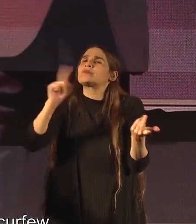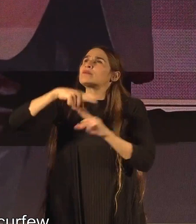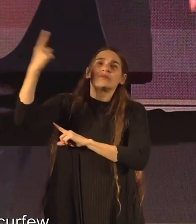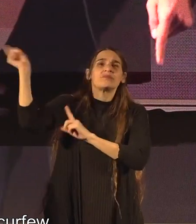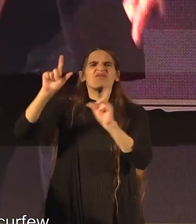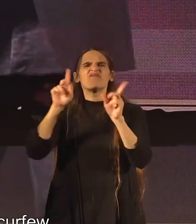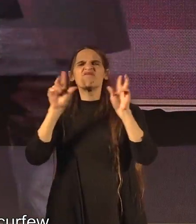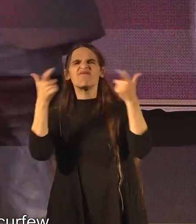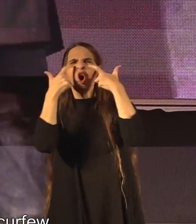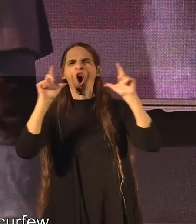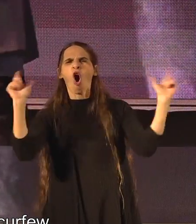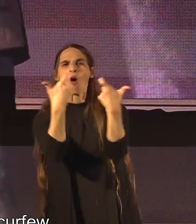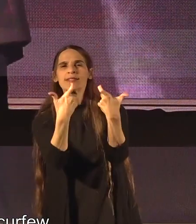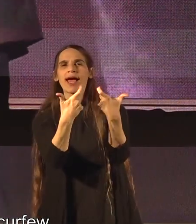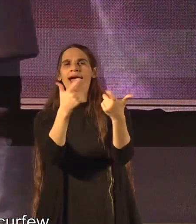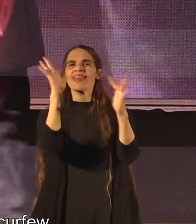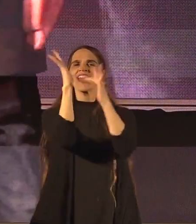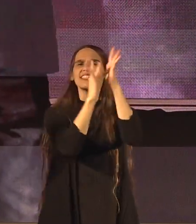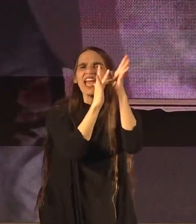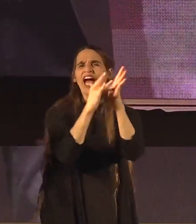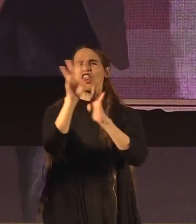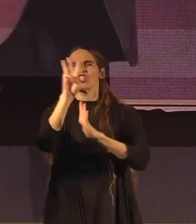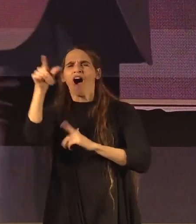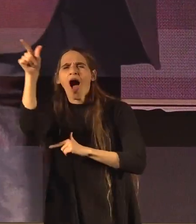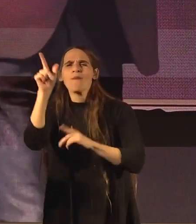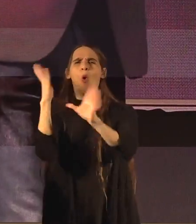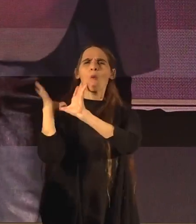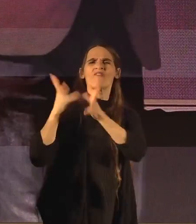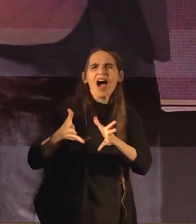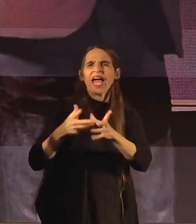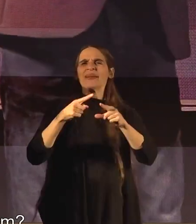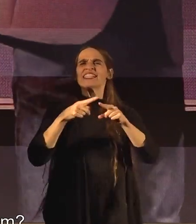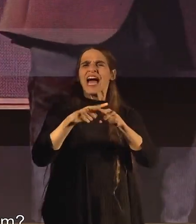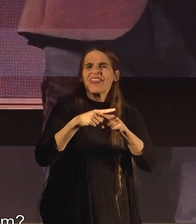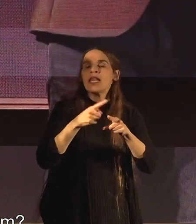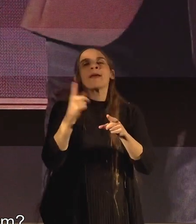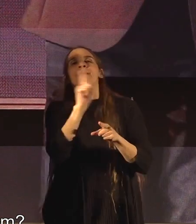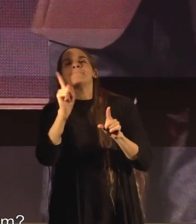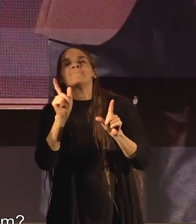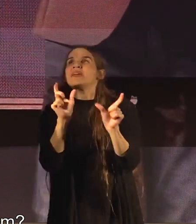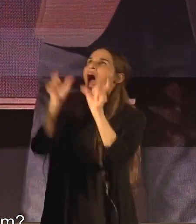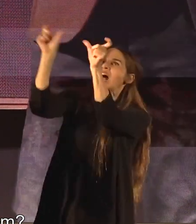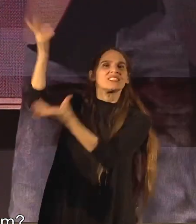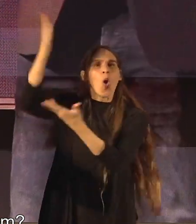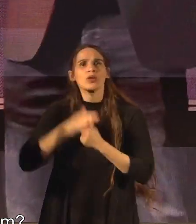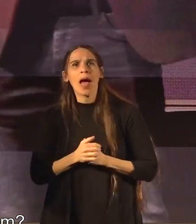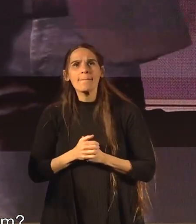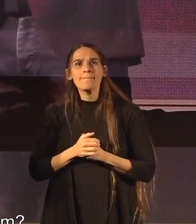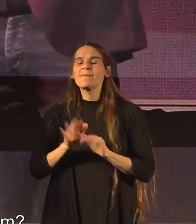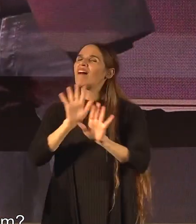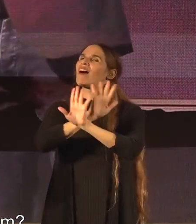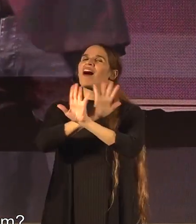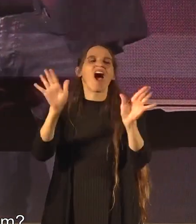עוצר על נצרת ועל שפרעם ועל אומלפחם ועל זכנין מי יעצור אותם רק